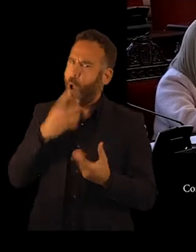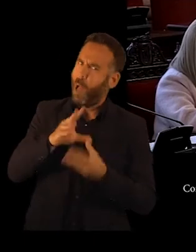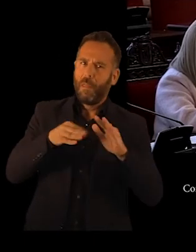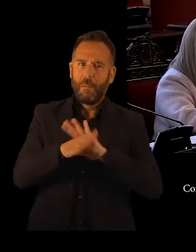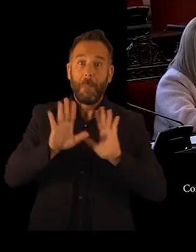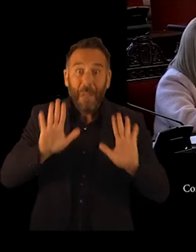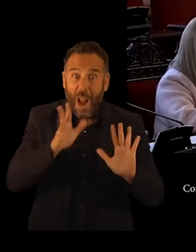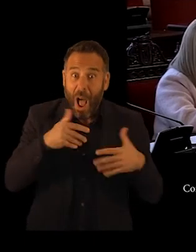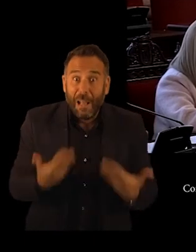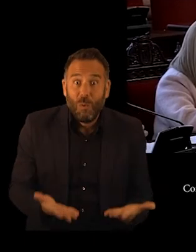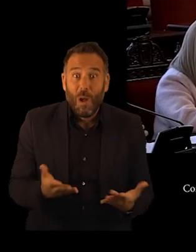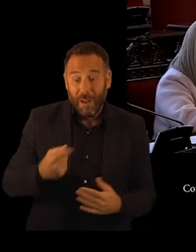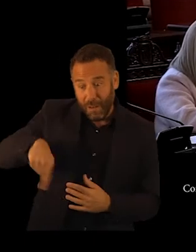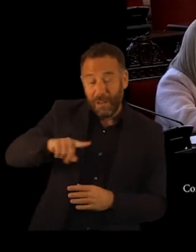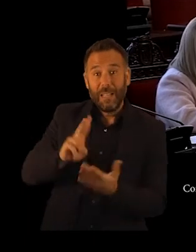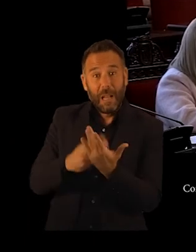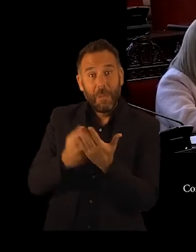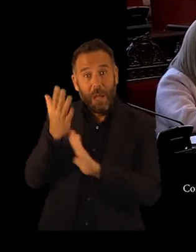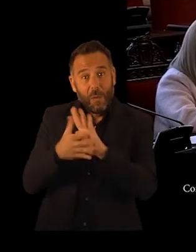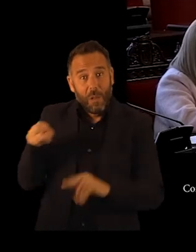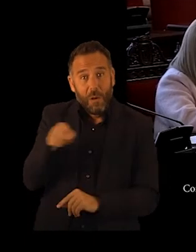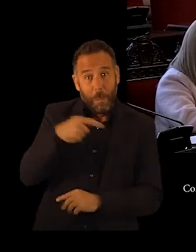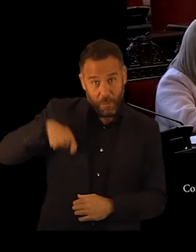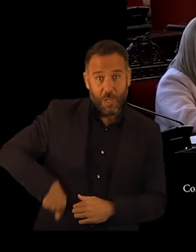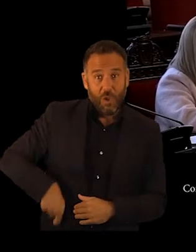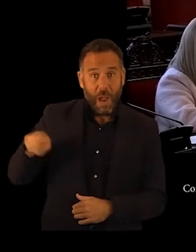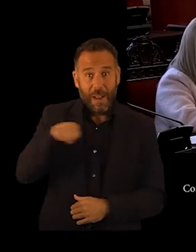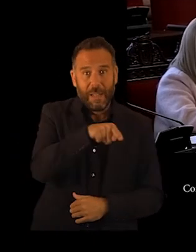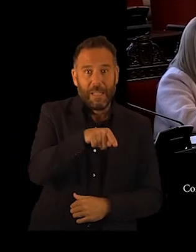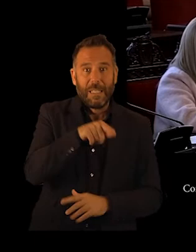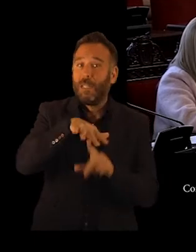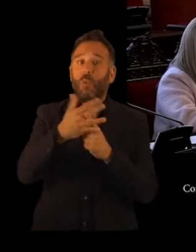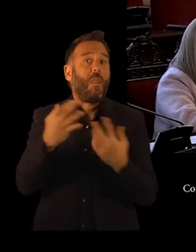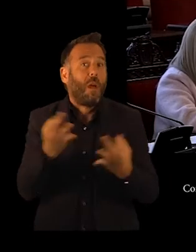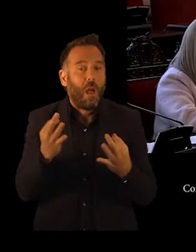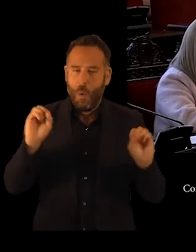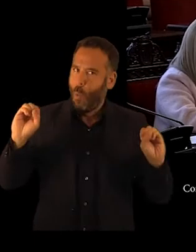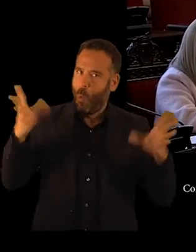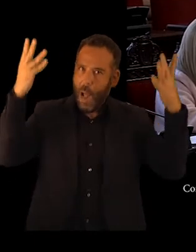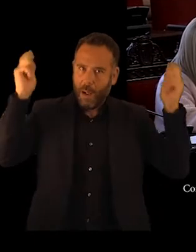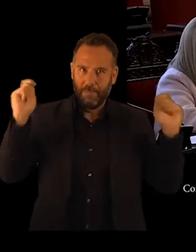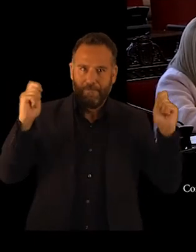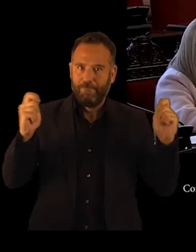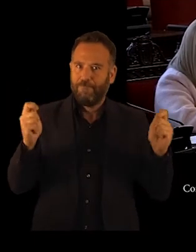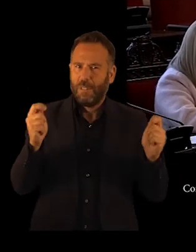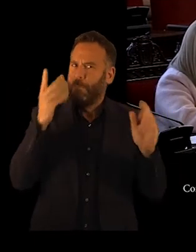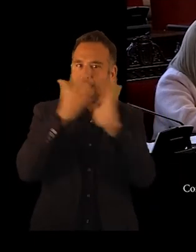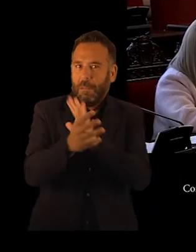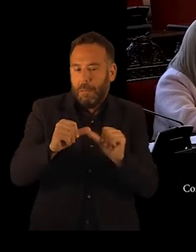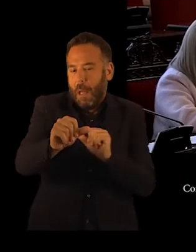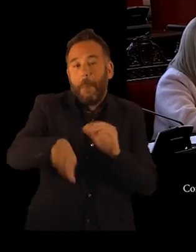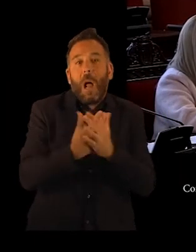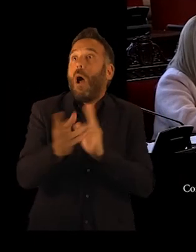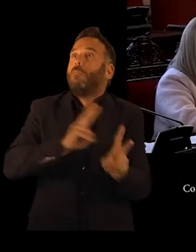desgraciadamente, estos profesionales e intérpretes que trabajan en dicho canal se encuentran en una huelga indefinida, ante el abuso de sus